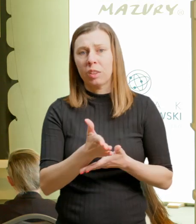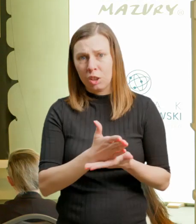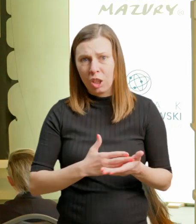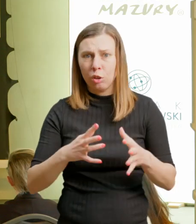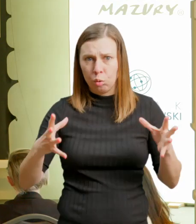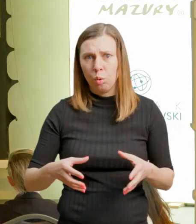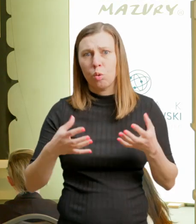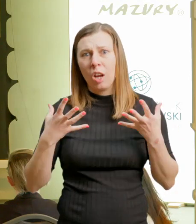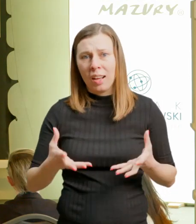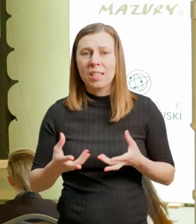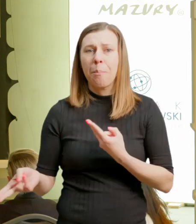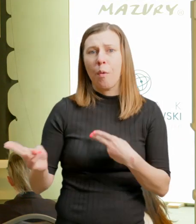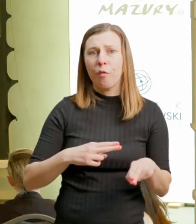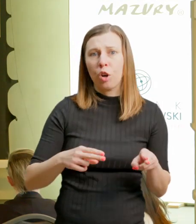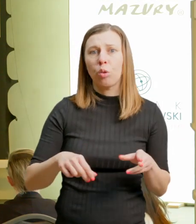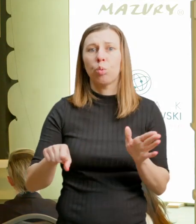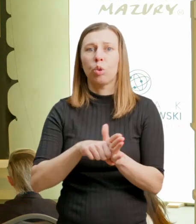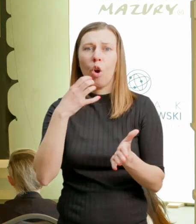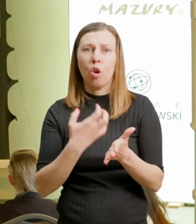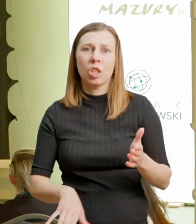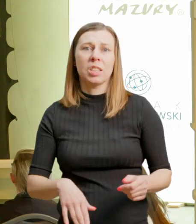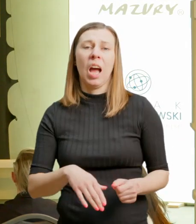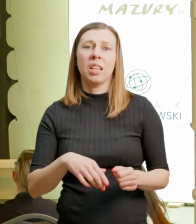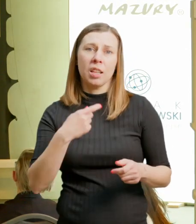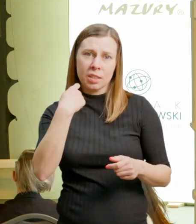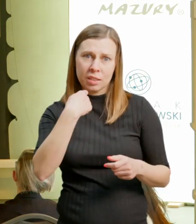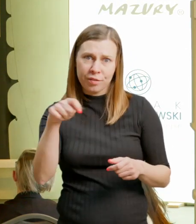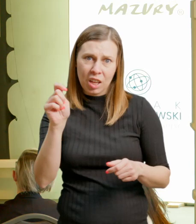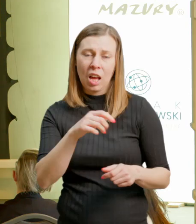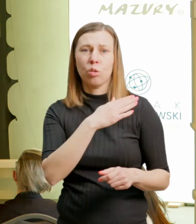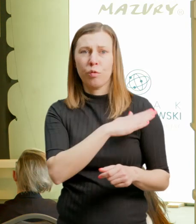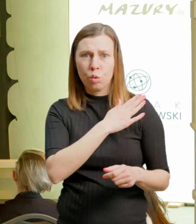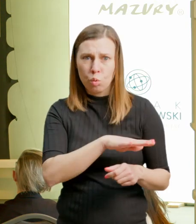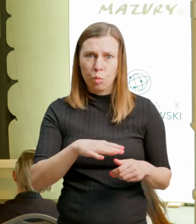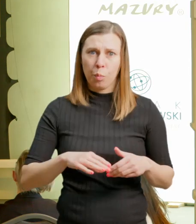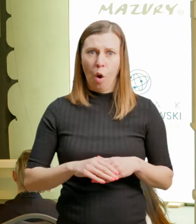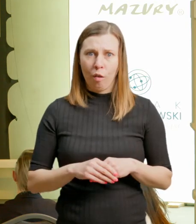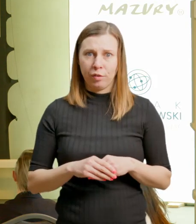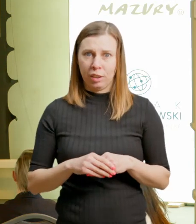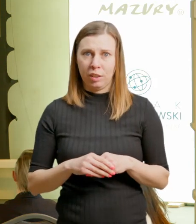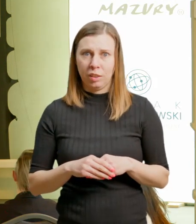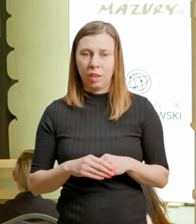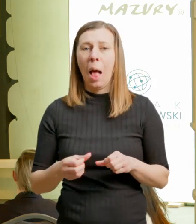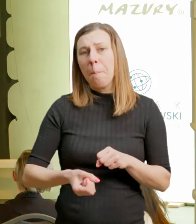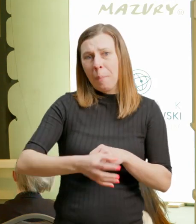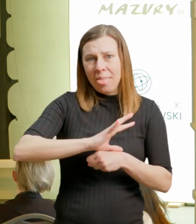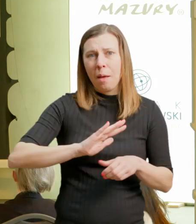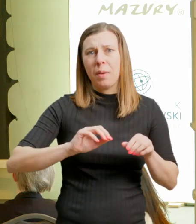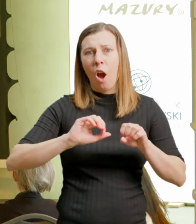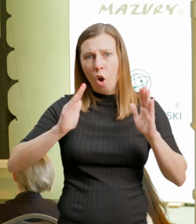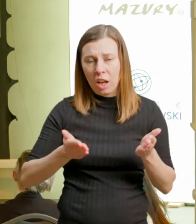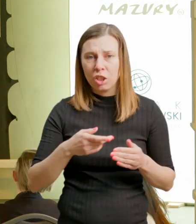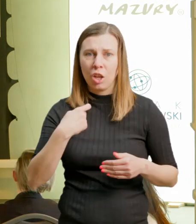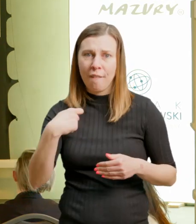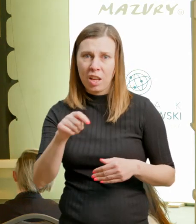korzystania z wyjazdów służbowych, wyjazdów integracyjnych. Pandemia to w dużej mierze tak ograniczyła i